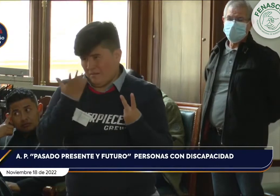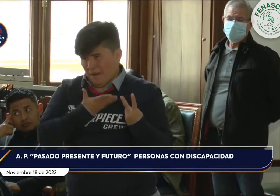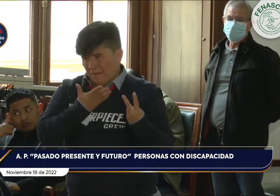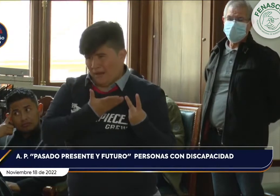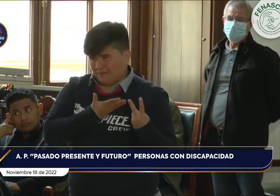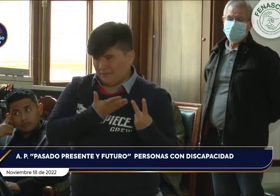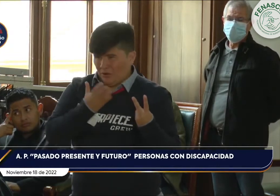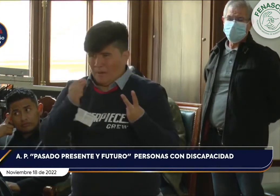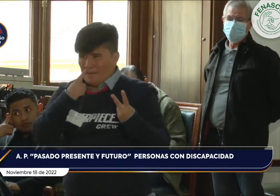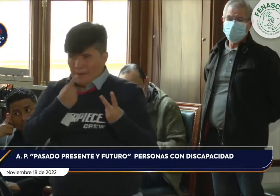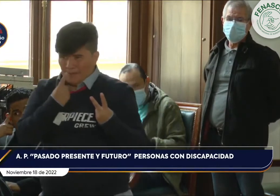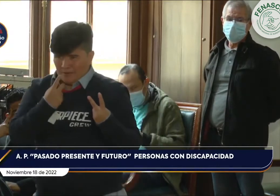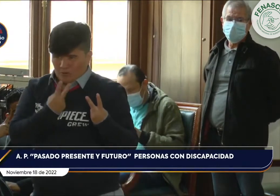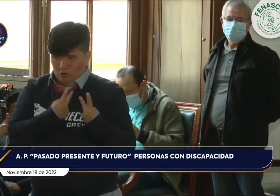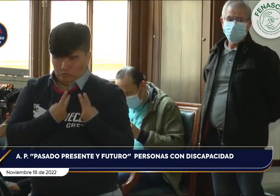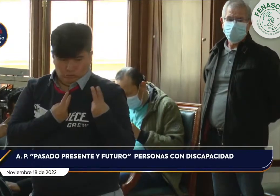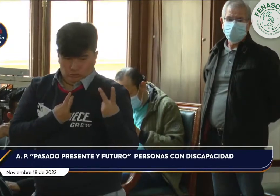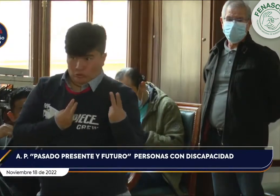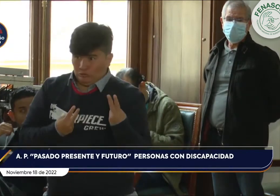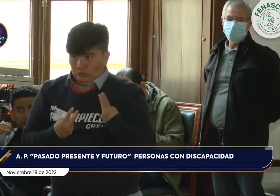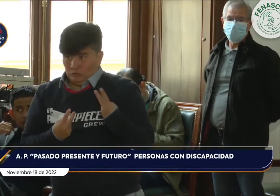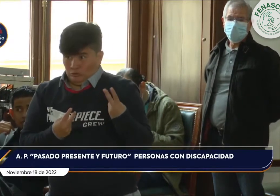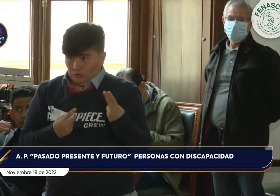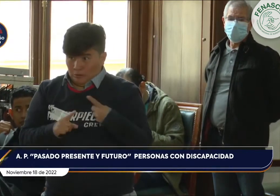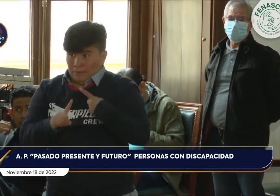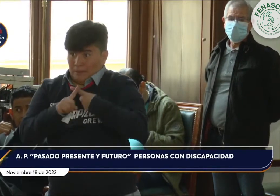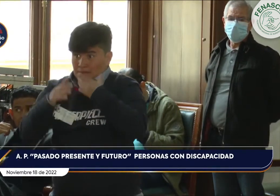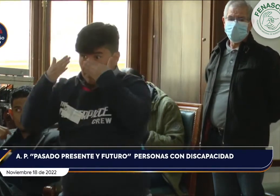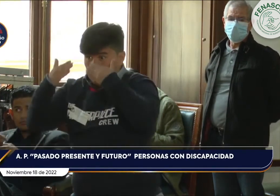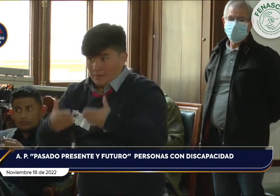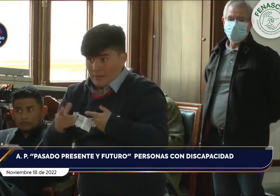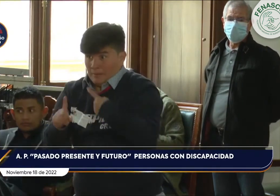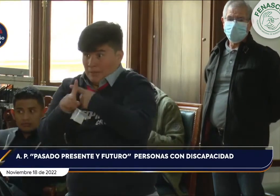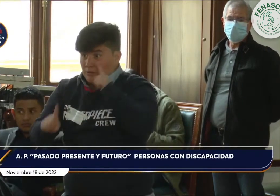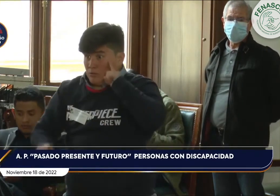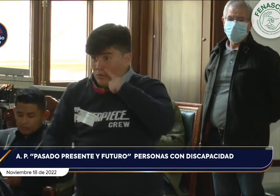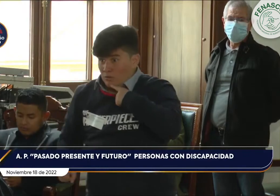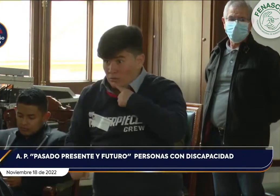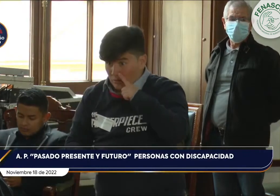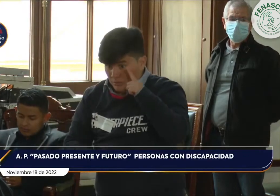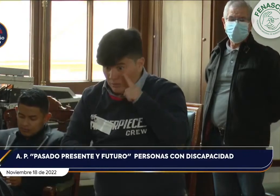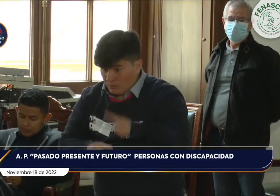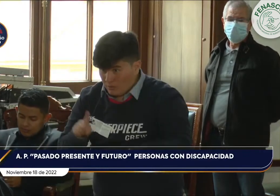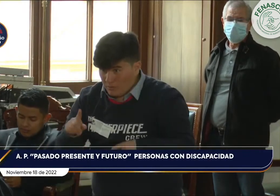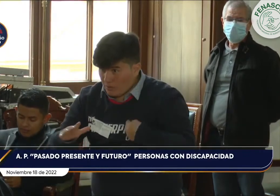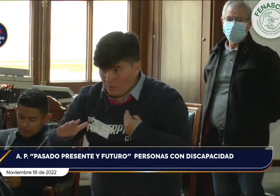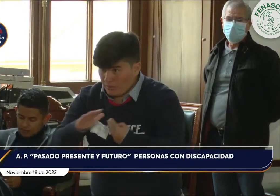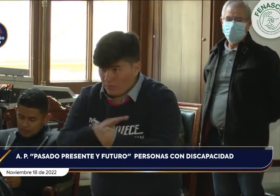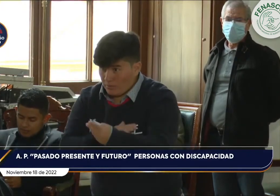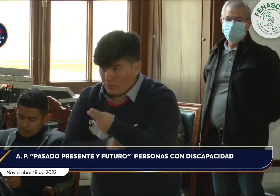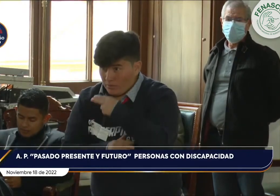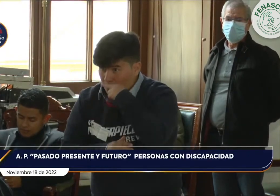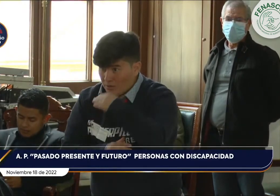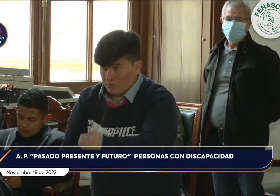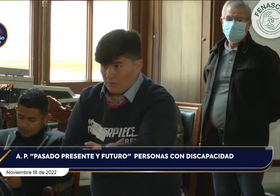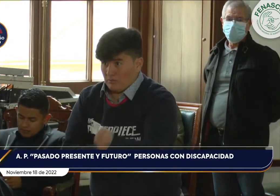como el ICBF y otras entidades que han estado aquí. Y que haya atención a personas que quieran